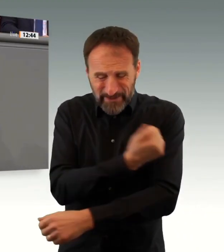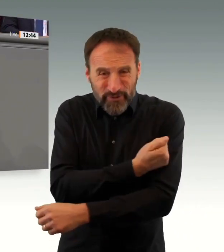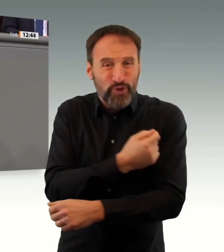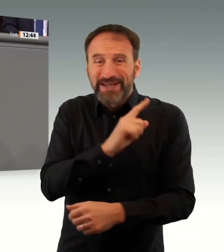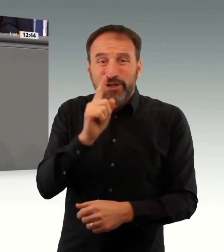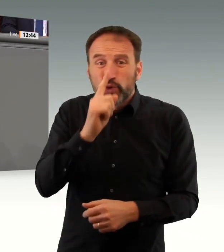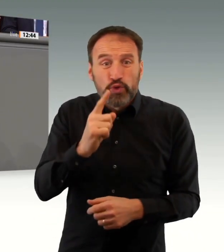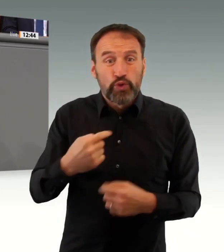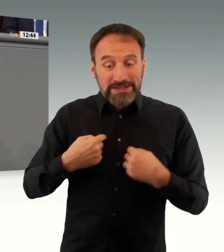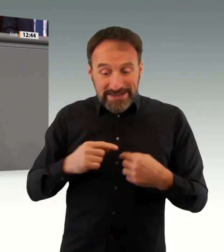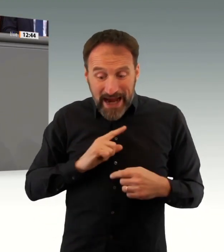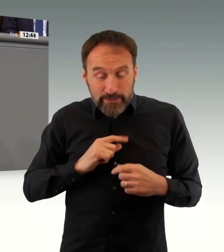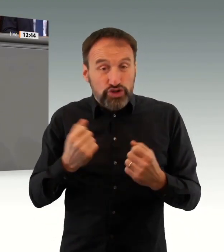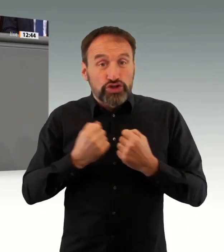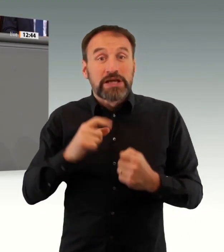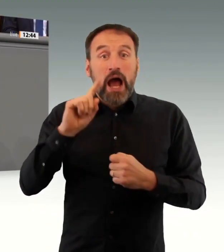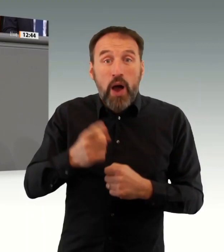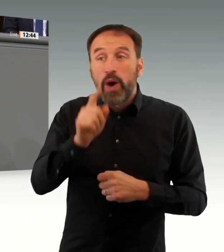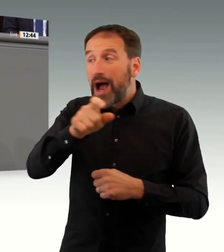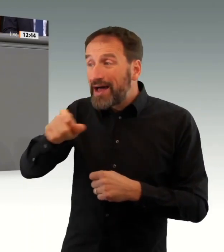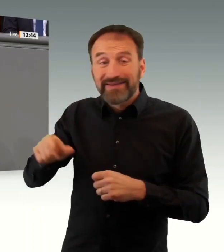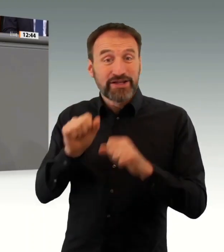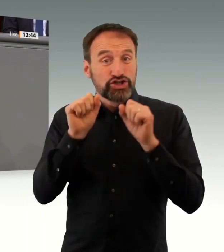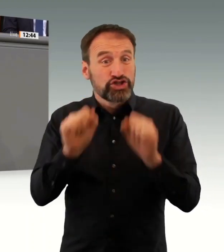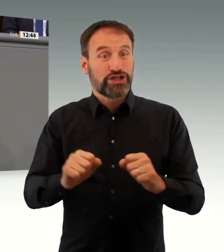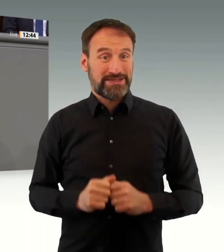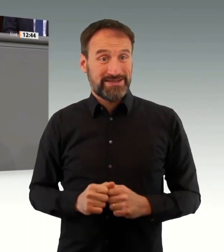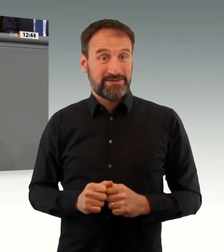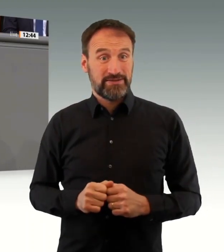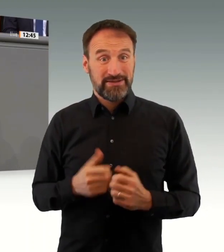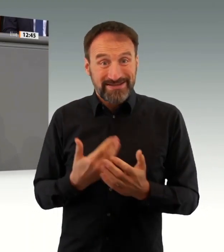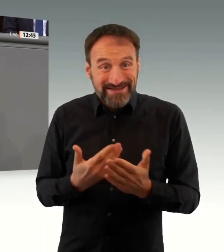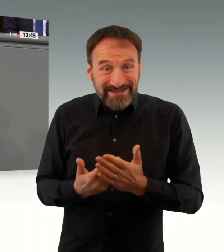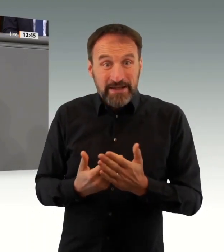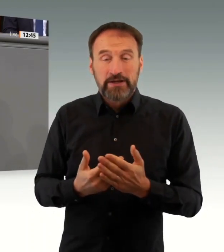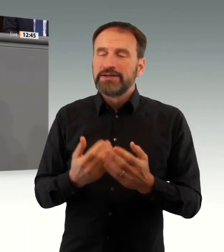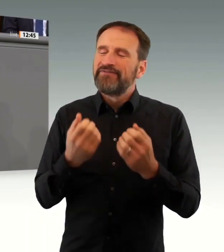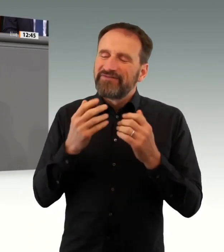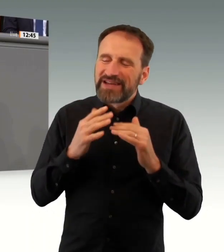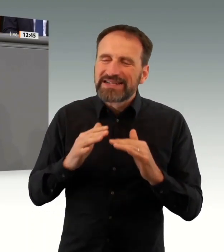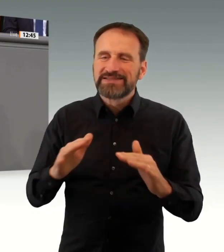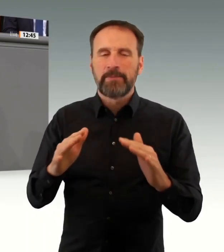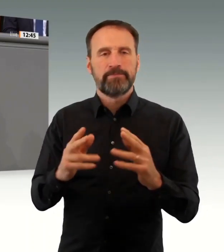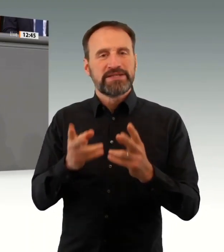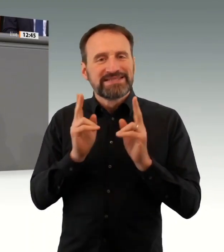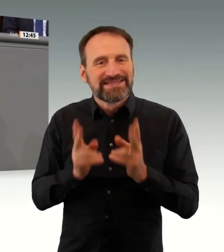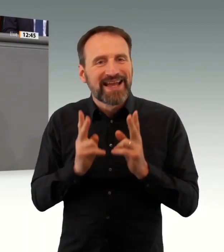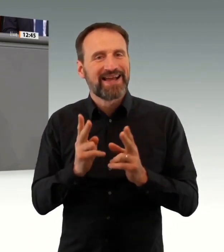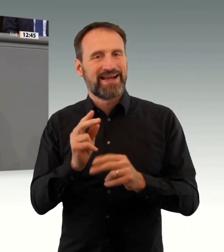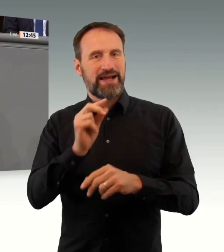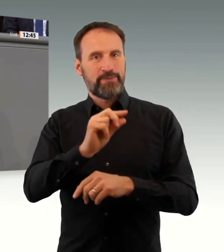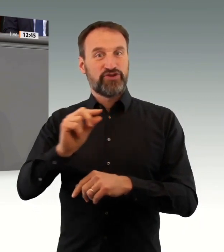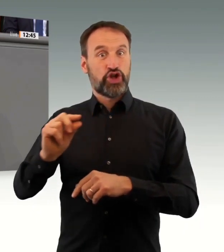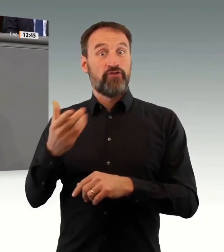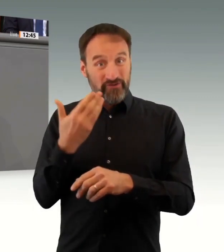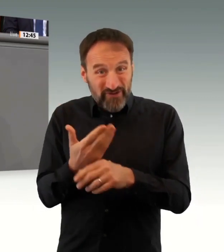wo die Intensivstationen voll sind und das Personal am Anschlag müssen wir uns aber eingestehen, es ist